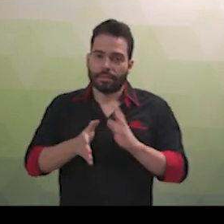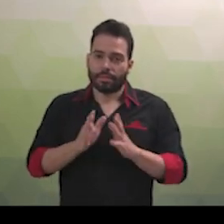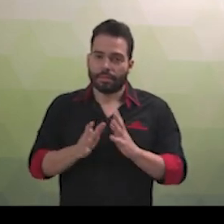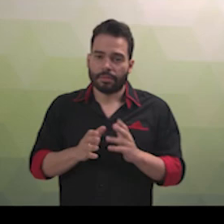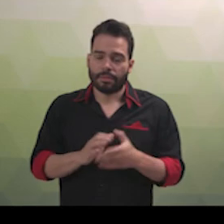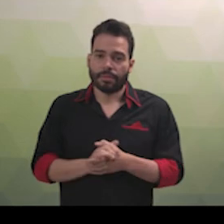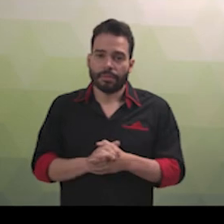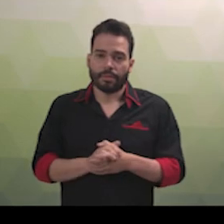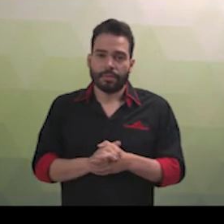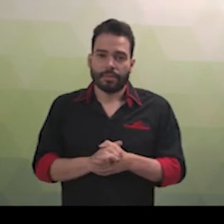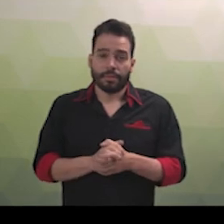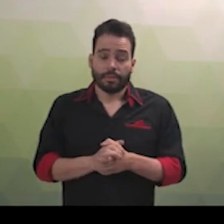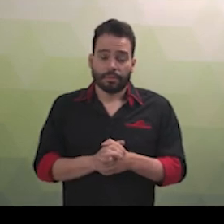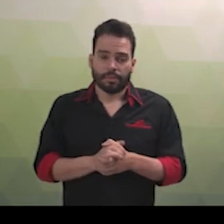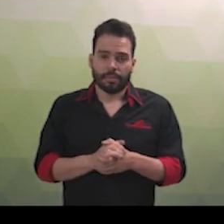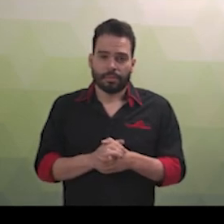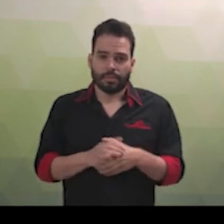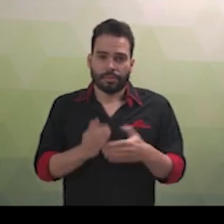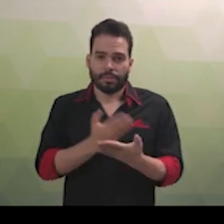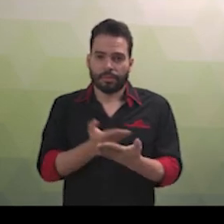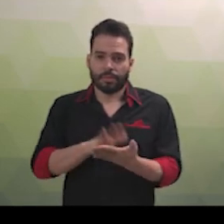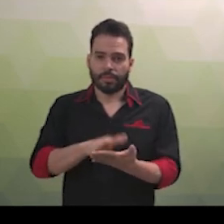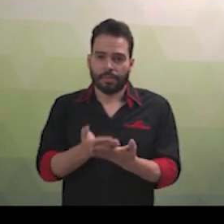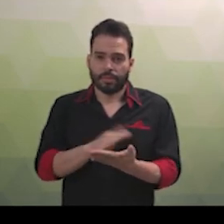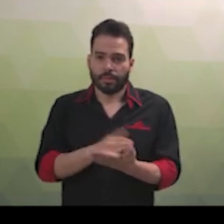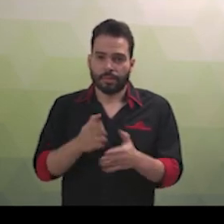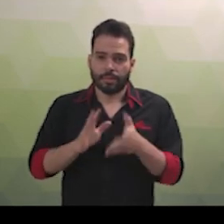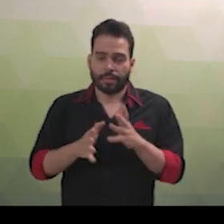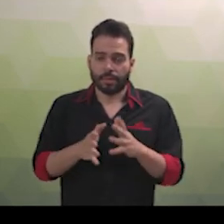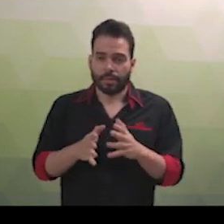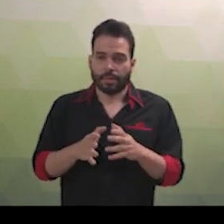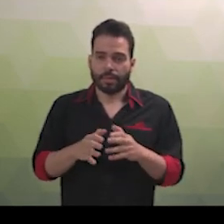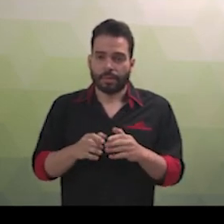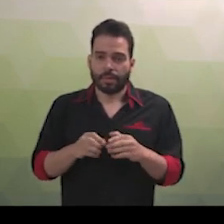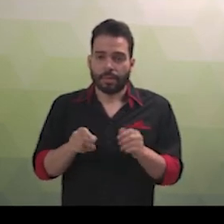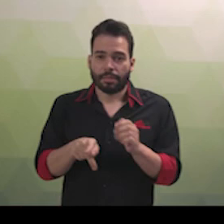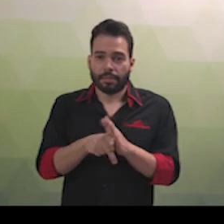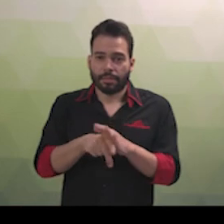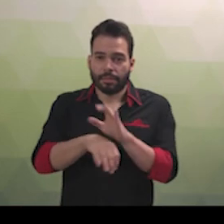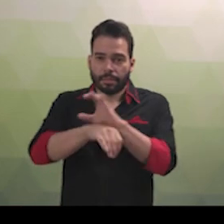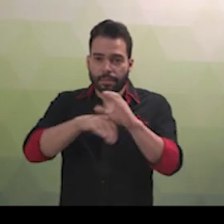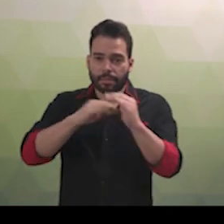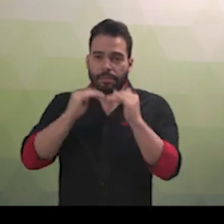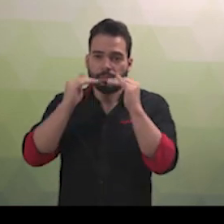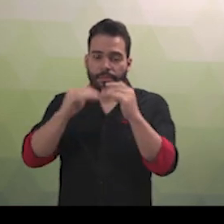salas de aula dos cursos de graduação e pós-graduação, devem possuir nível superior, com habilitação